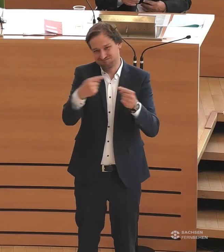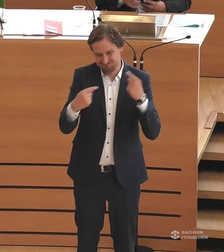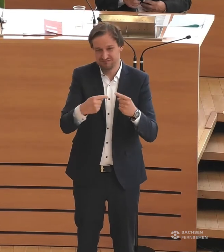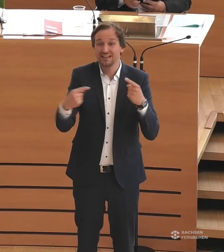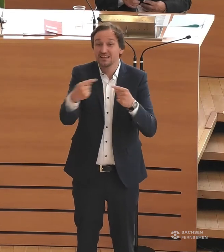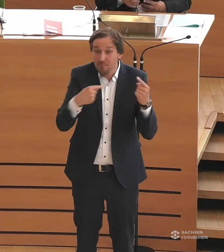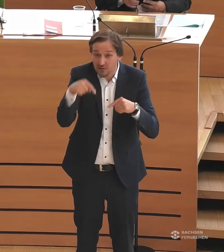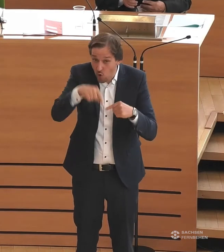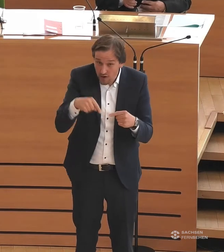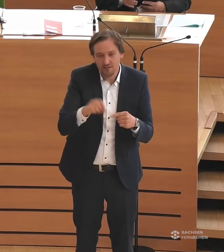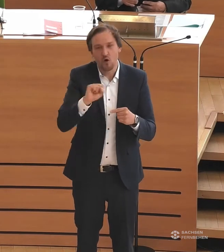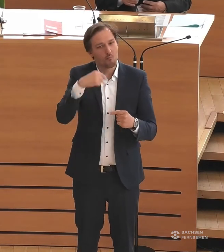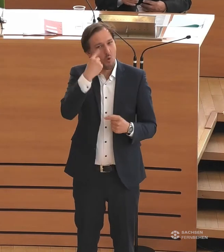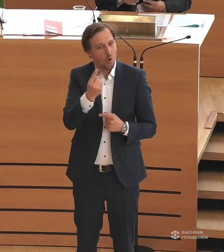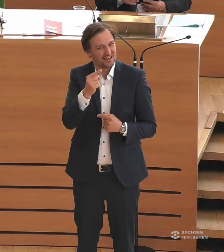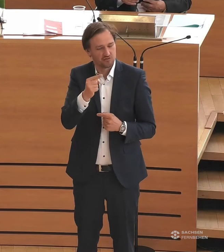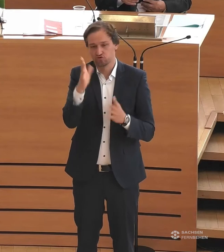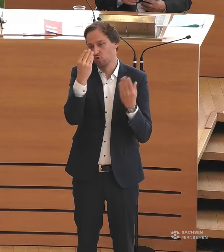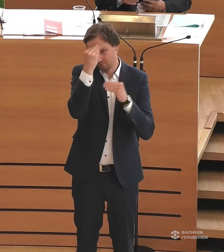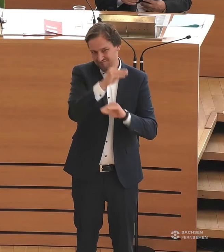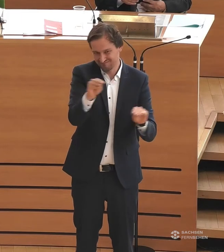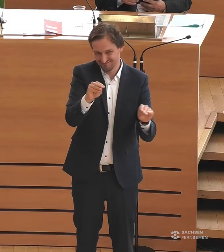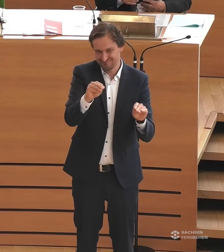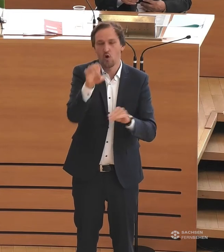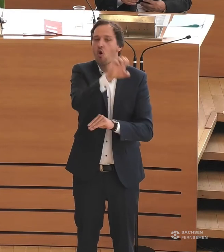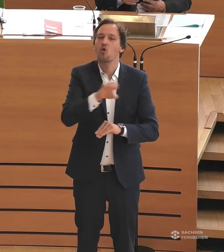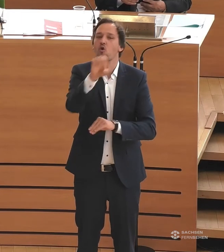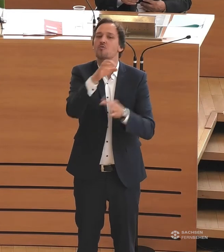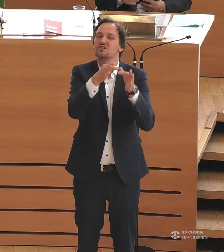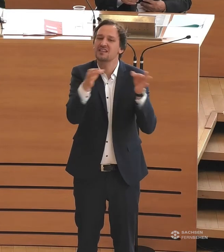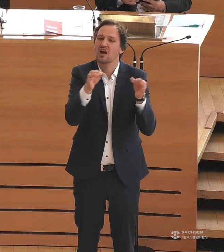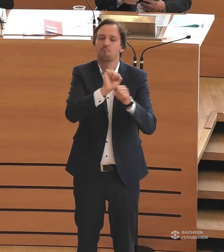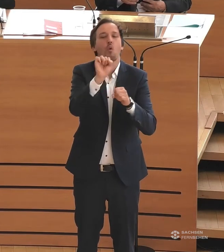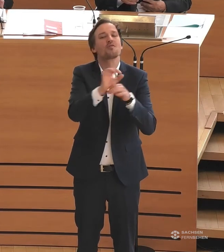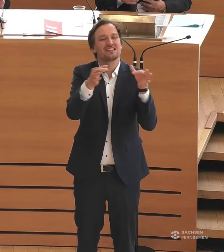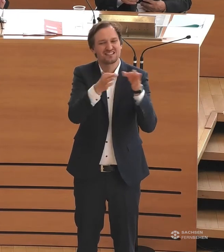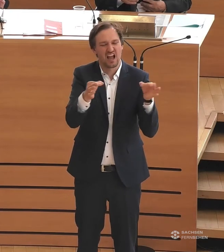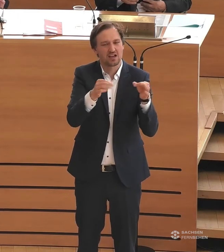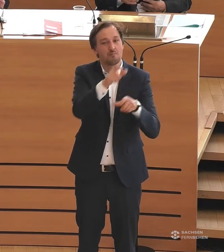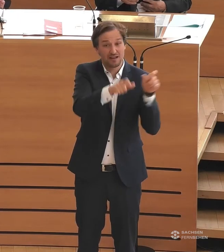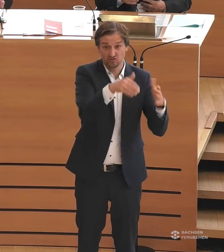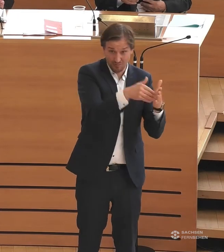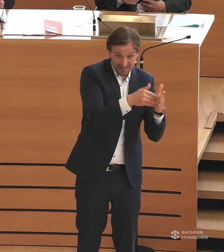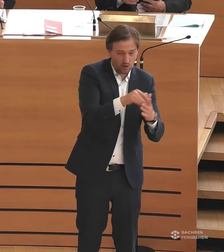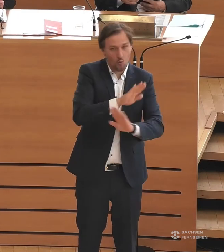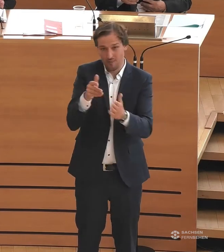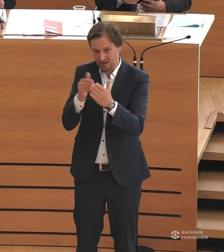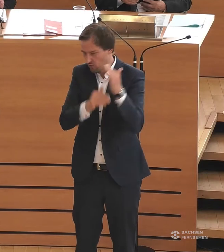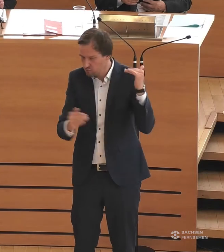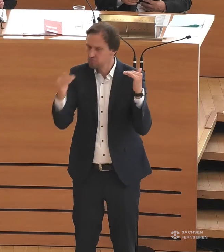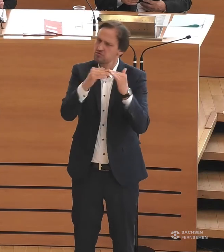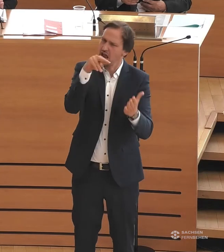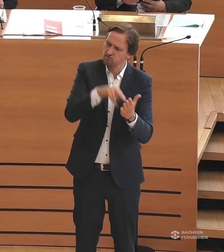Insbesondere, weil morgen, das ist ja schon gesagt worden, der Europäische Tag, Protesttag der Gleichstellung von Menschen mit Behinderungen ist.